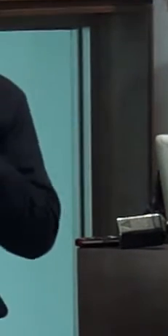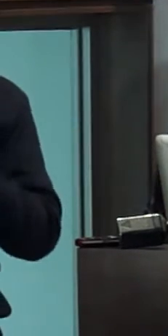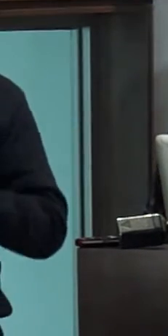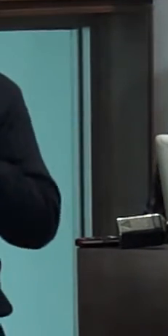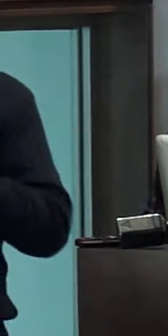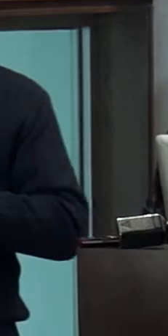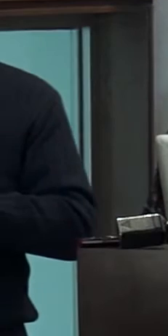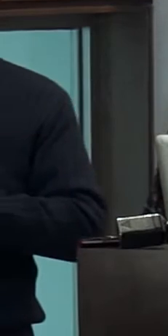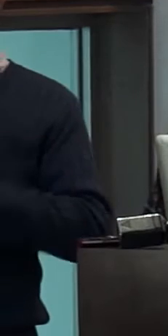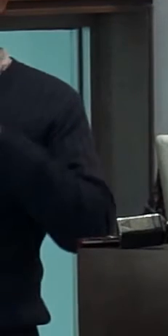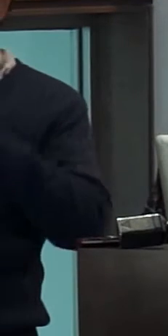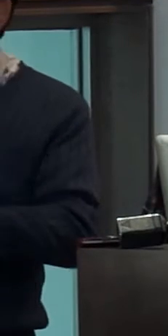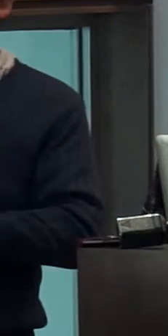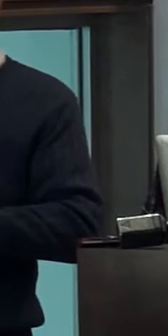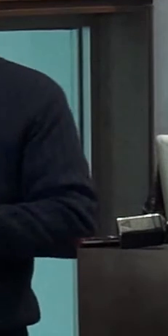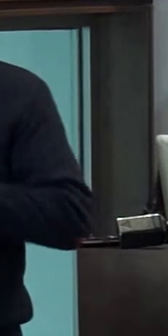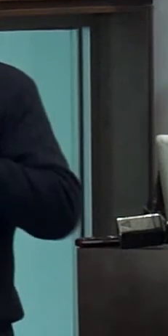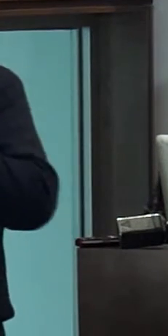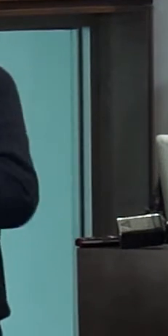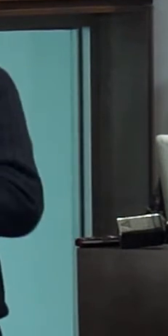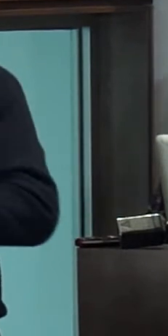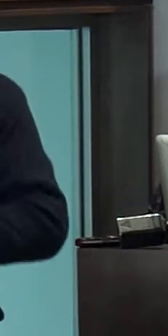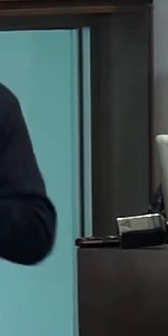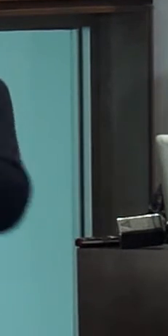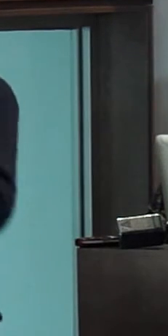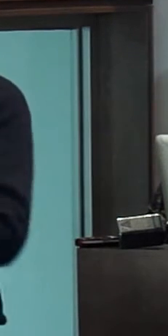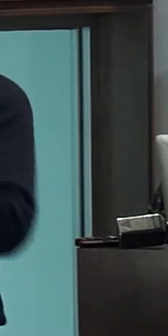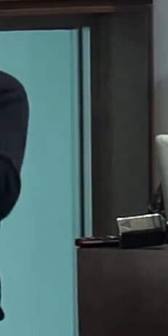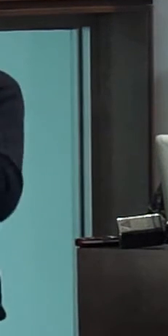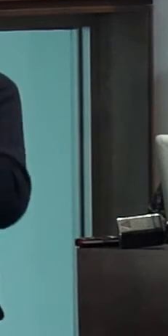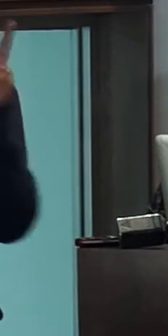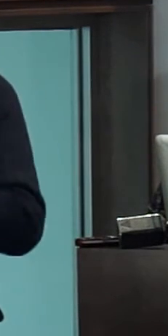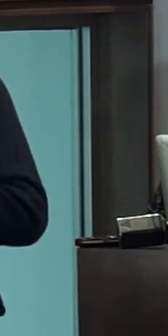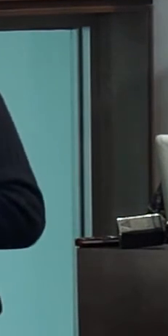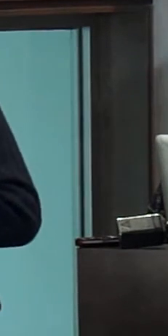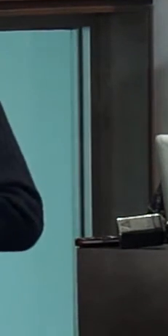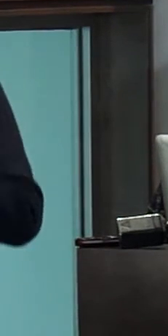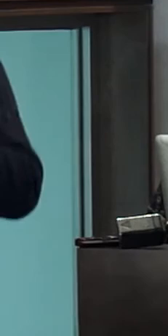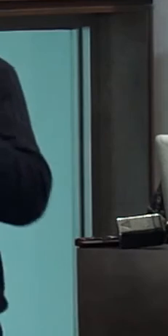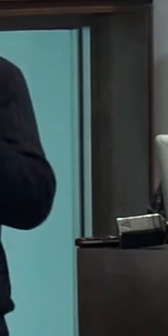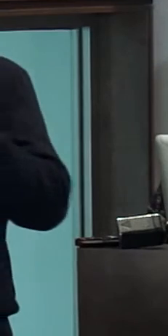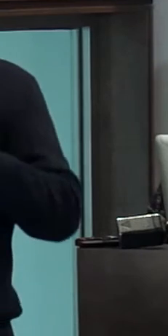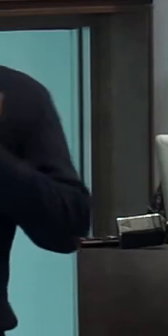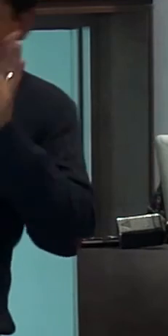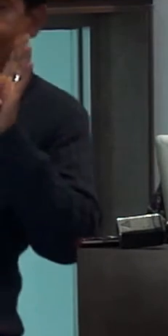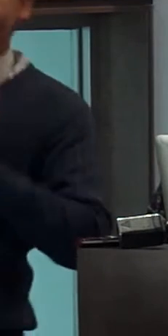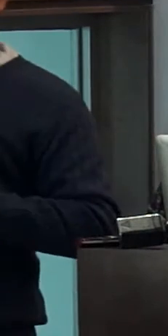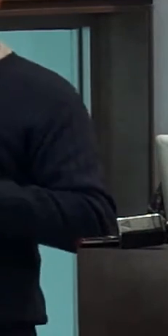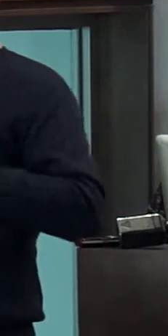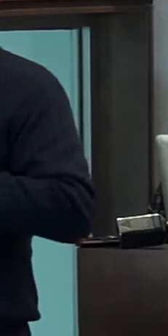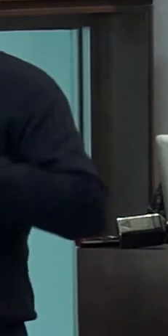ciertos si no incorporamos los derechos humanos a la realidad hace unos años tuve una